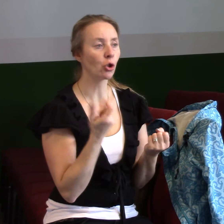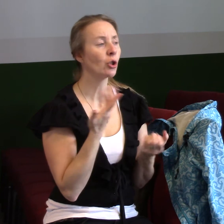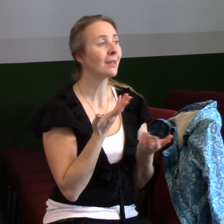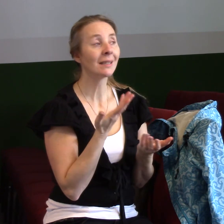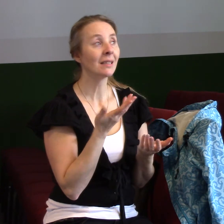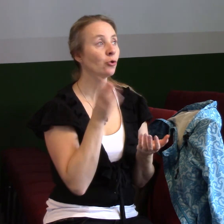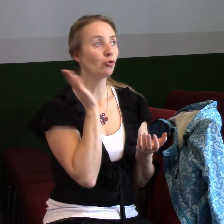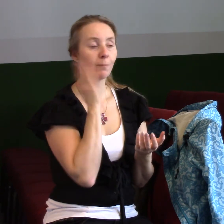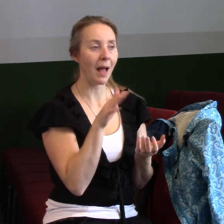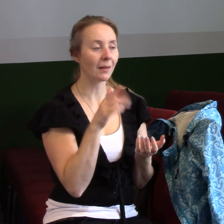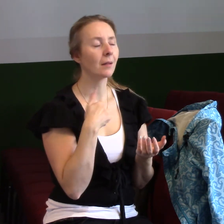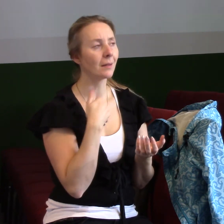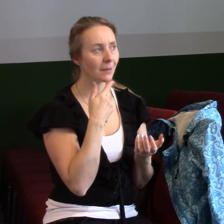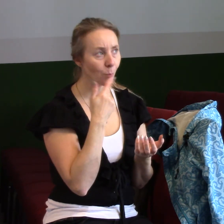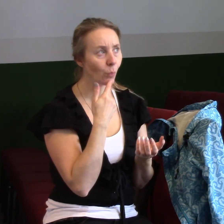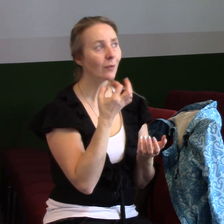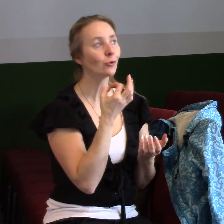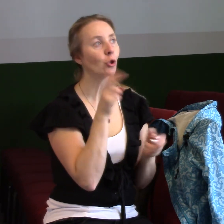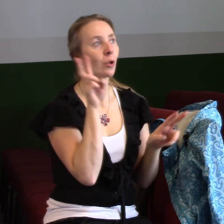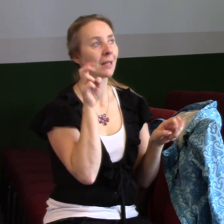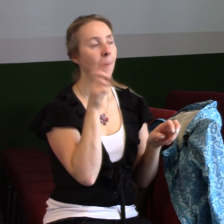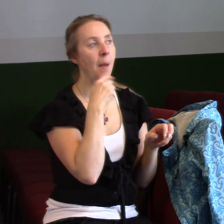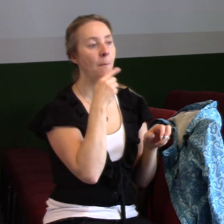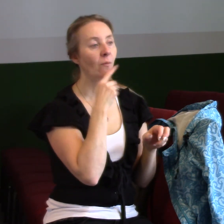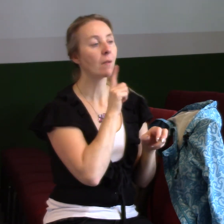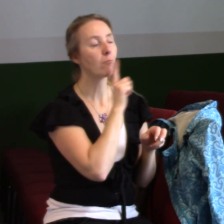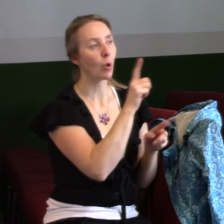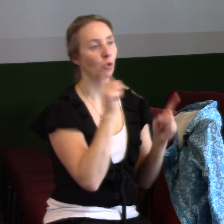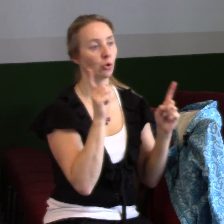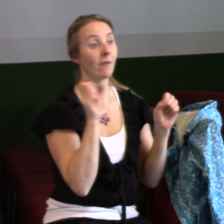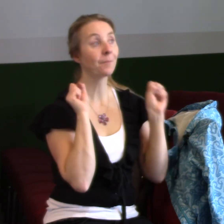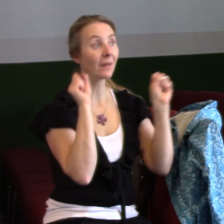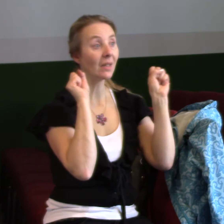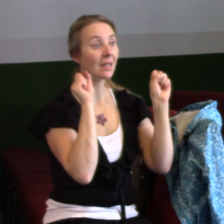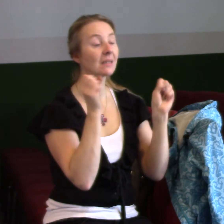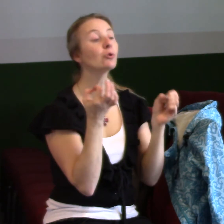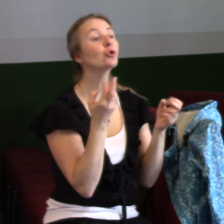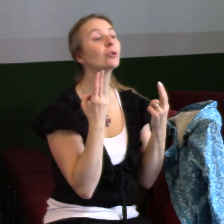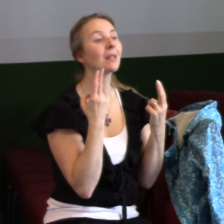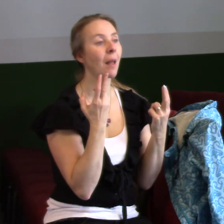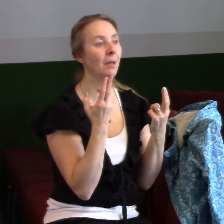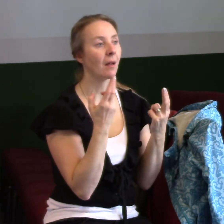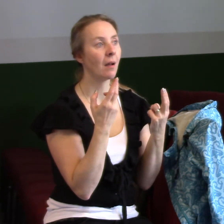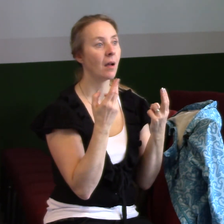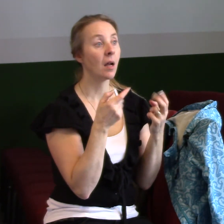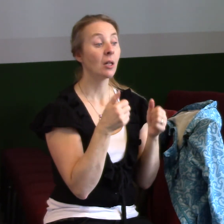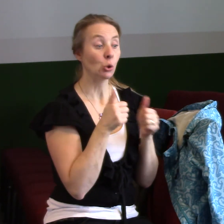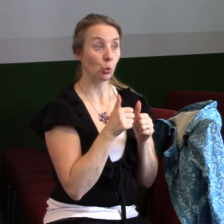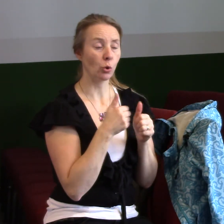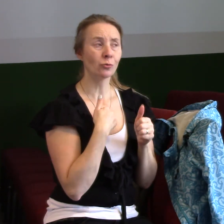boží slovo mluví na tohleto téma. Víte, vítězství to je něco, po čem vlastně ve skutečnosti všichni toužíme. Pod